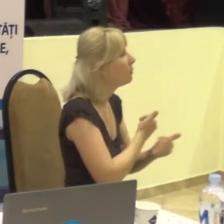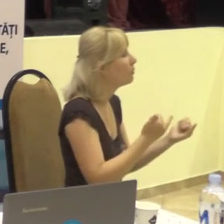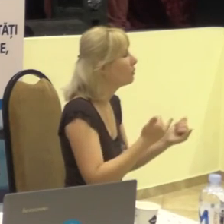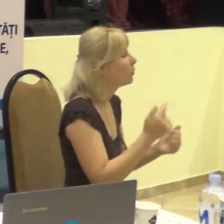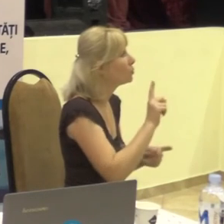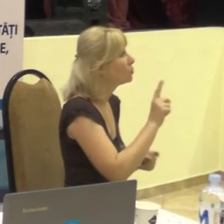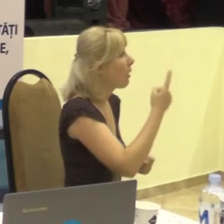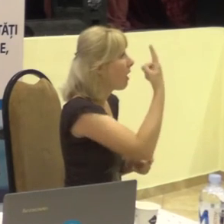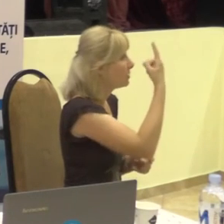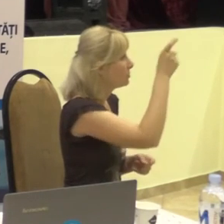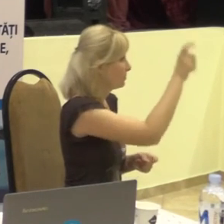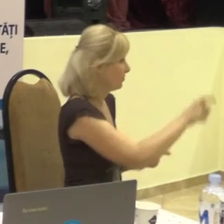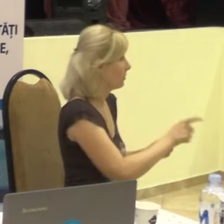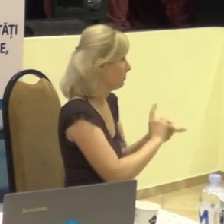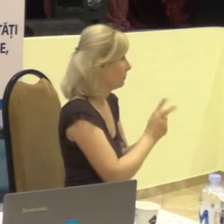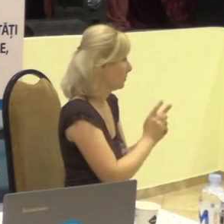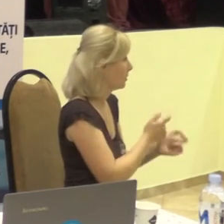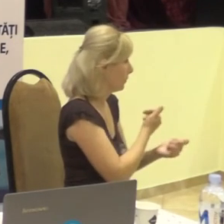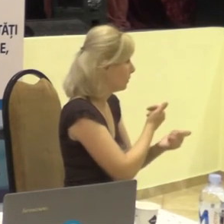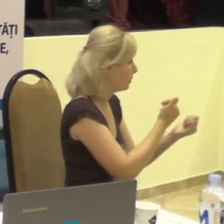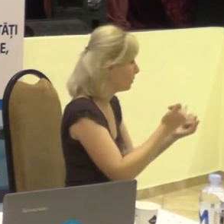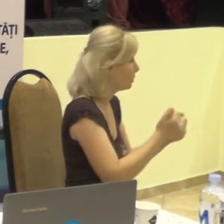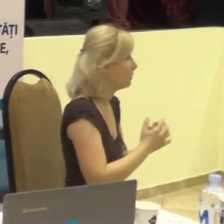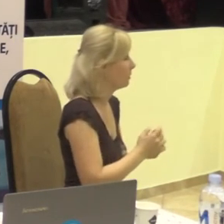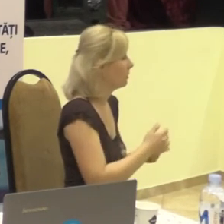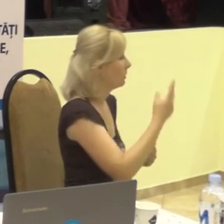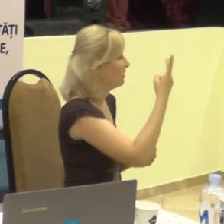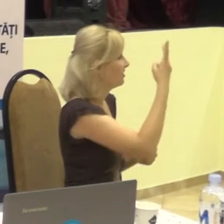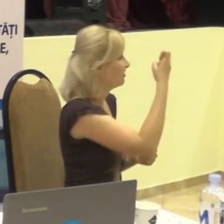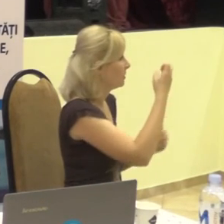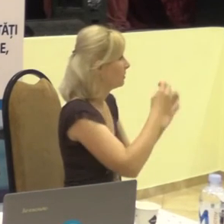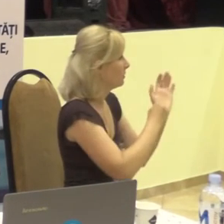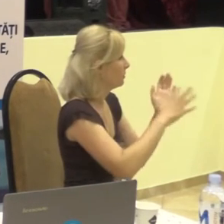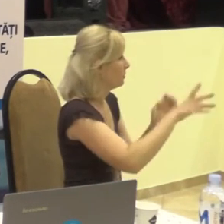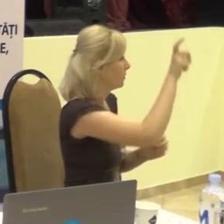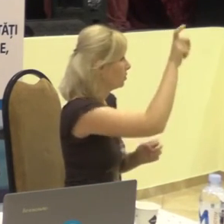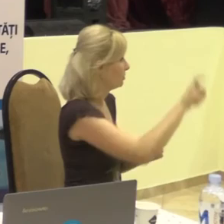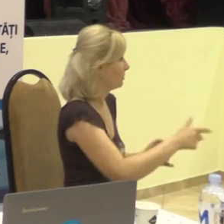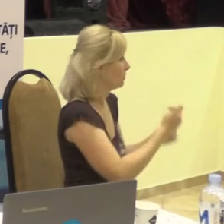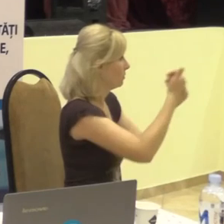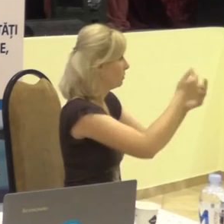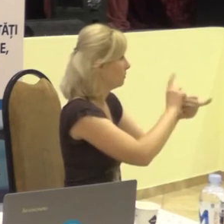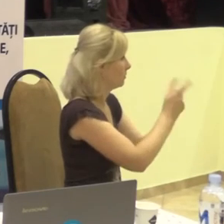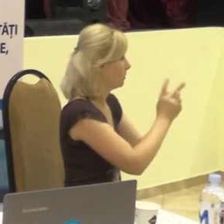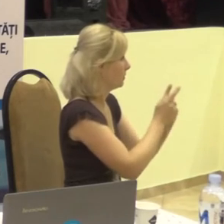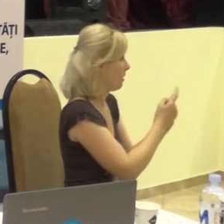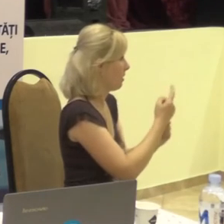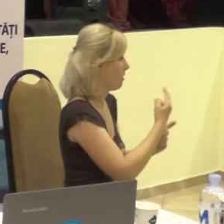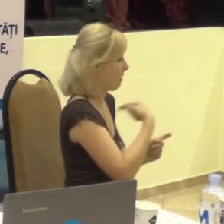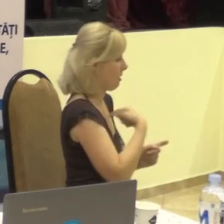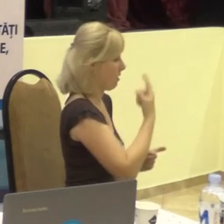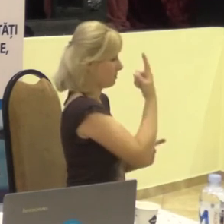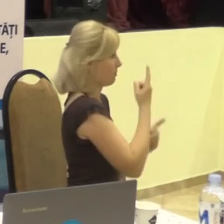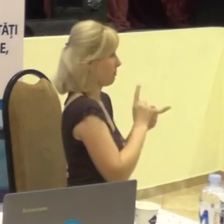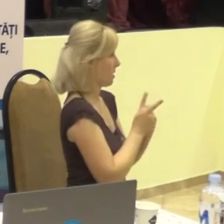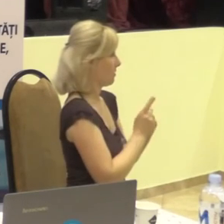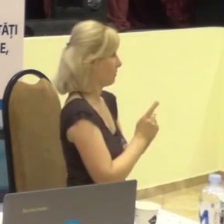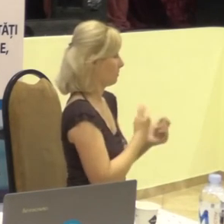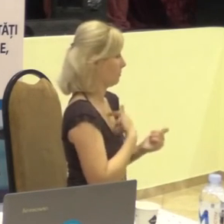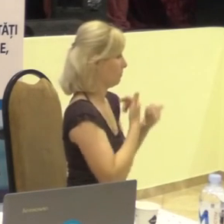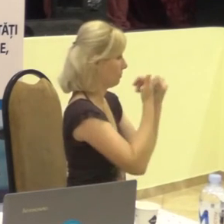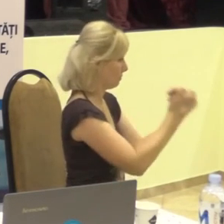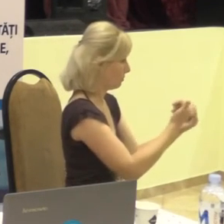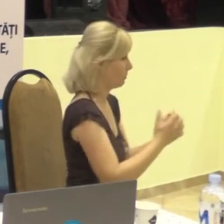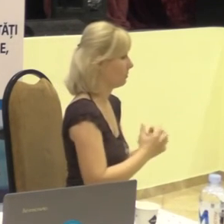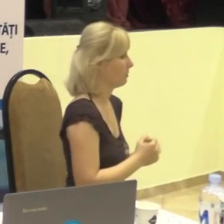un translator prestează servicii pentru 295 de persoane cu dizabilități de auz.